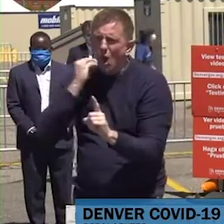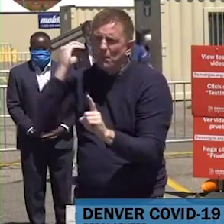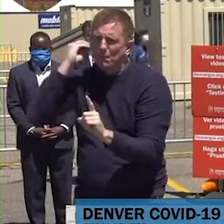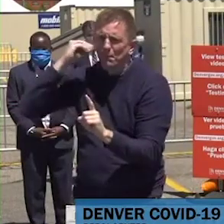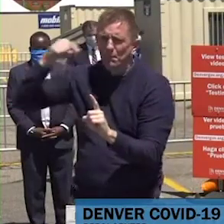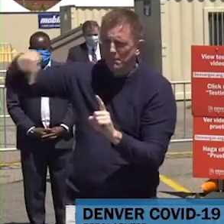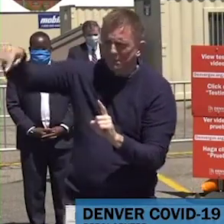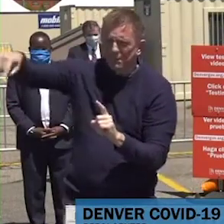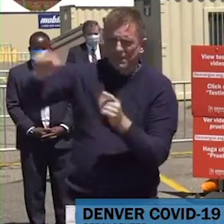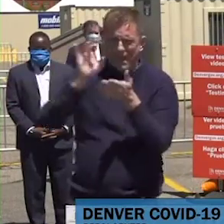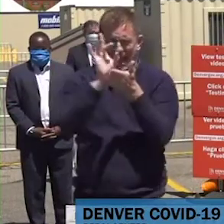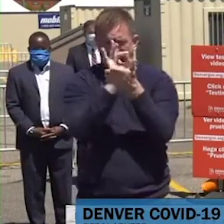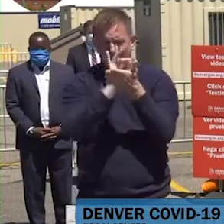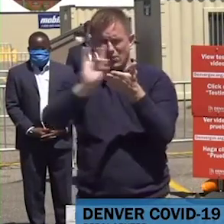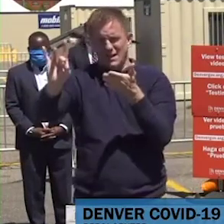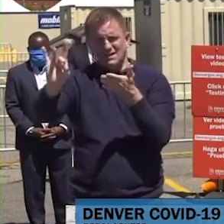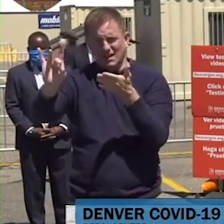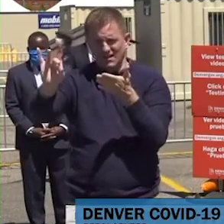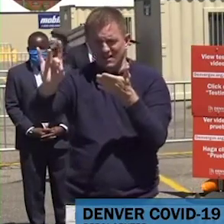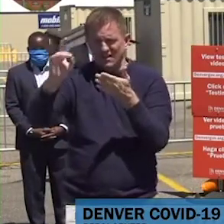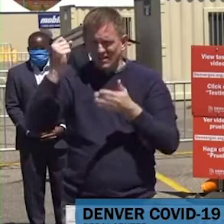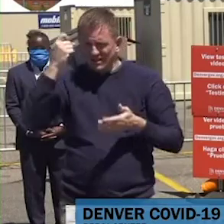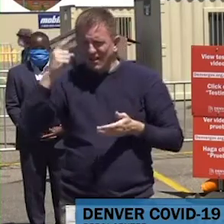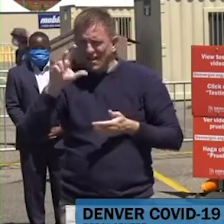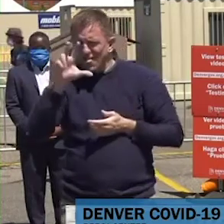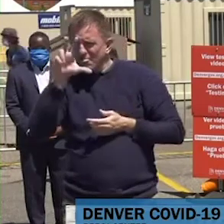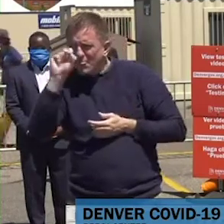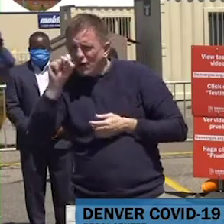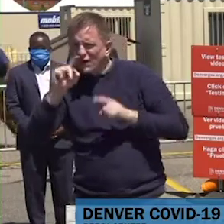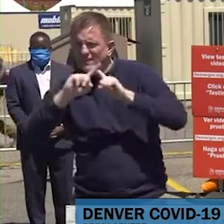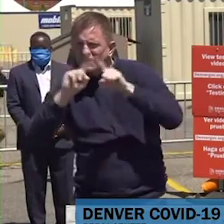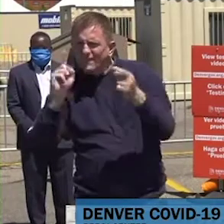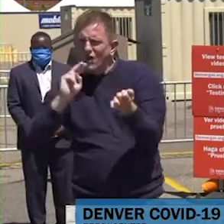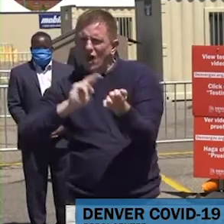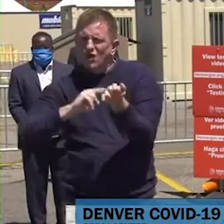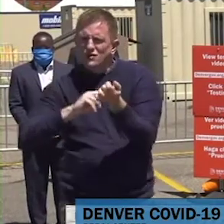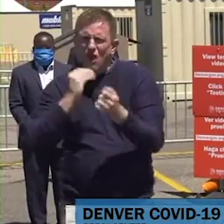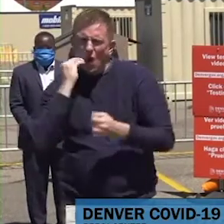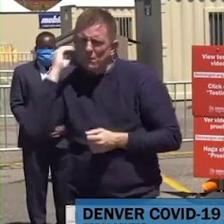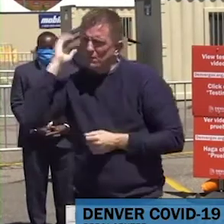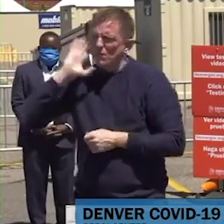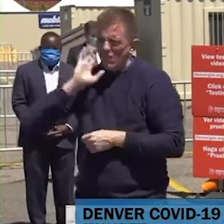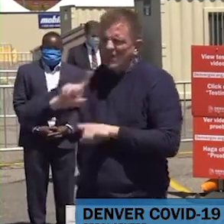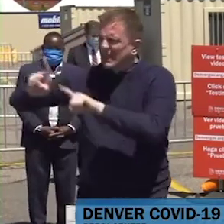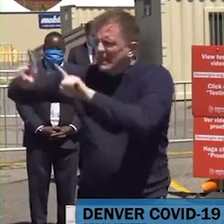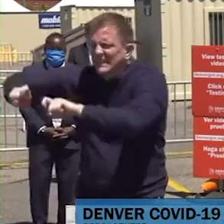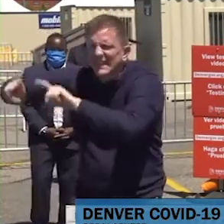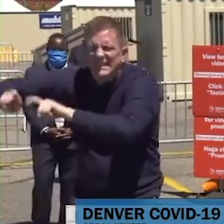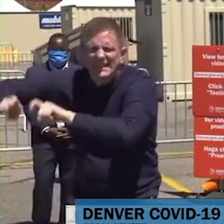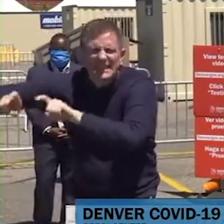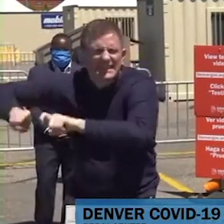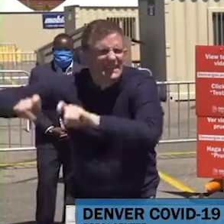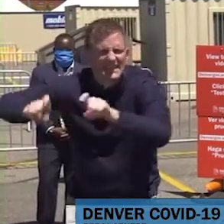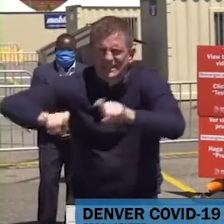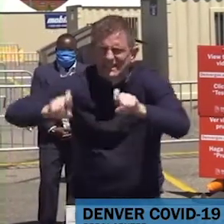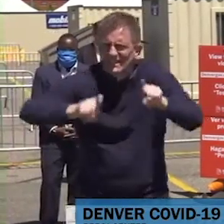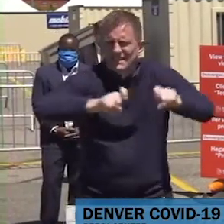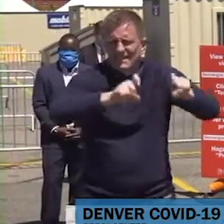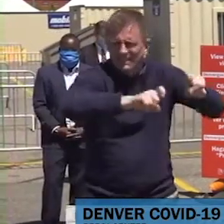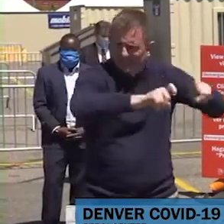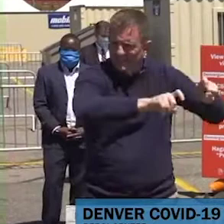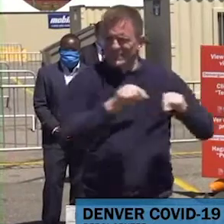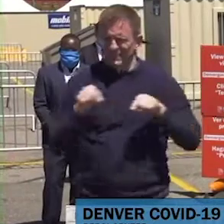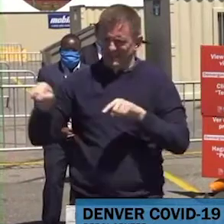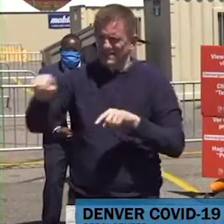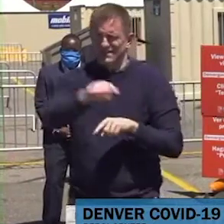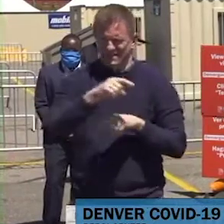ancianos. Y sabemos que podemos prevenir las infecciones al hacerle las pruebas a las personas quienes entran y trabajan en esos asilos de